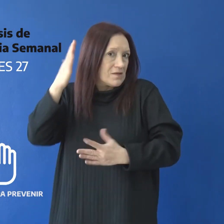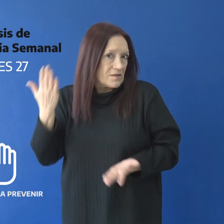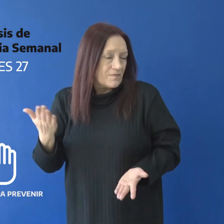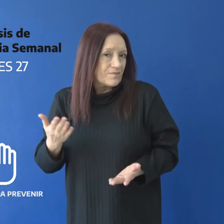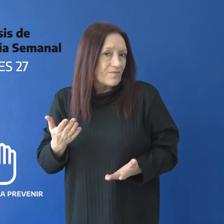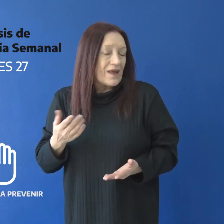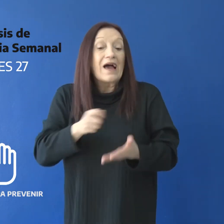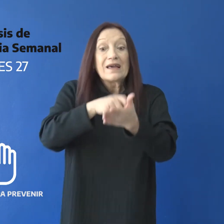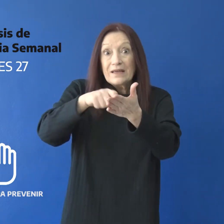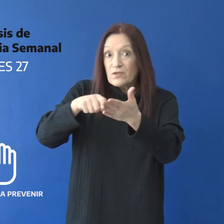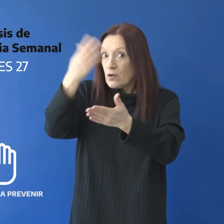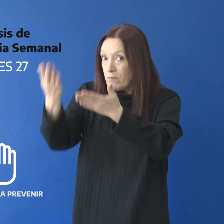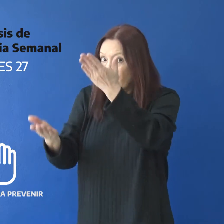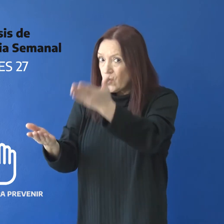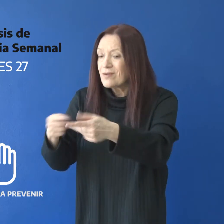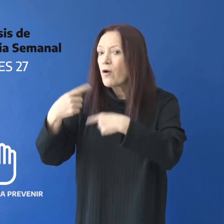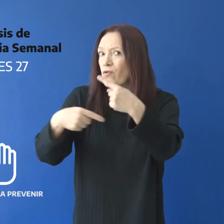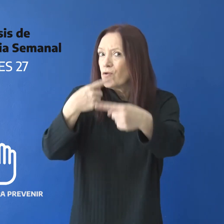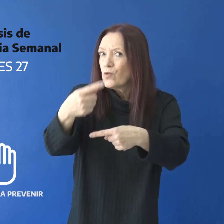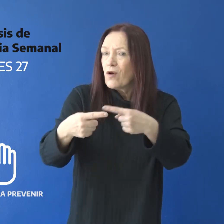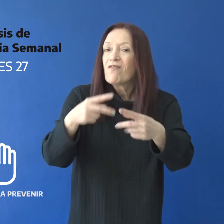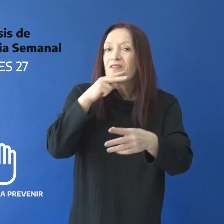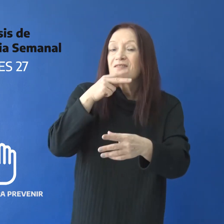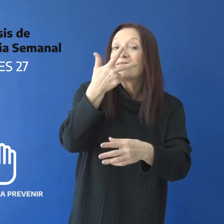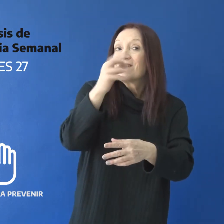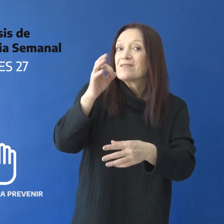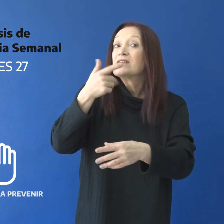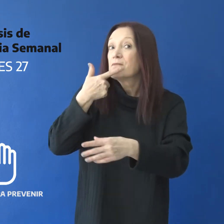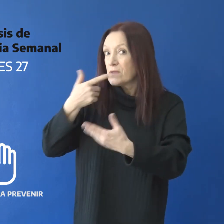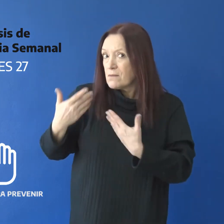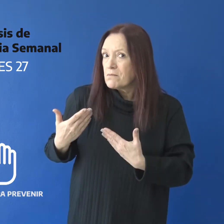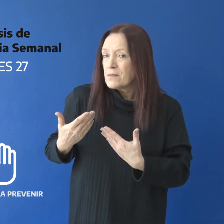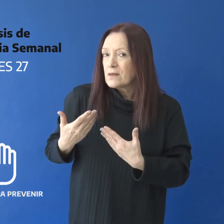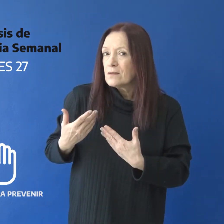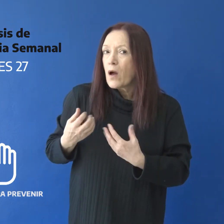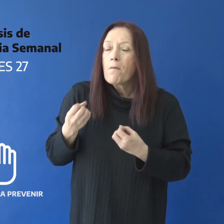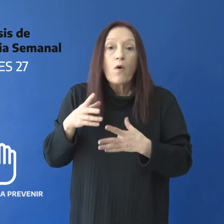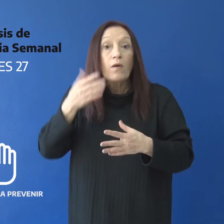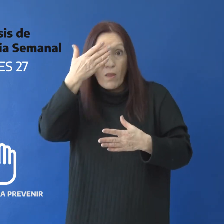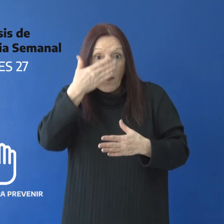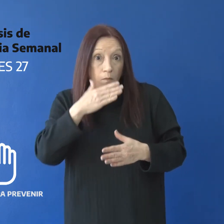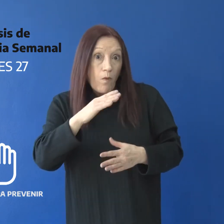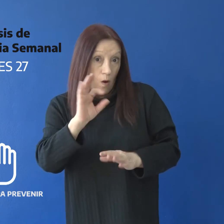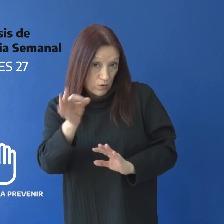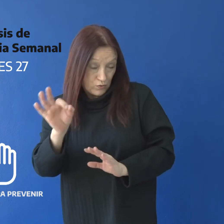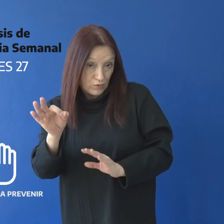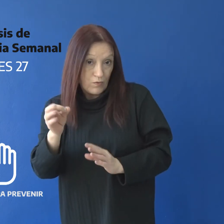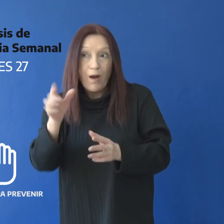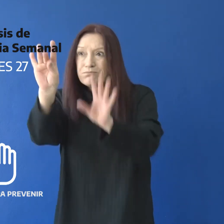Las inscripciones continúan hasta el viernes 30 de septiembre ya que en octubre comenzará la selección